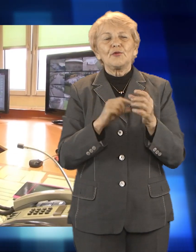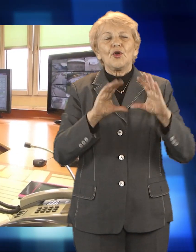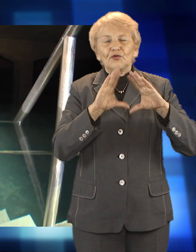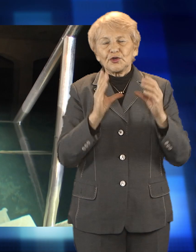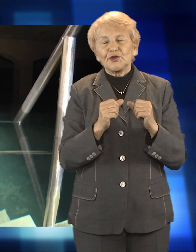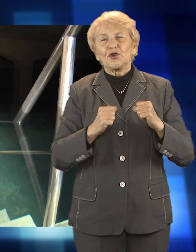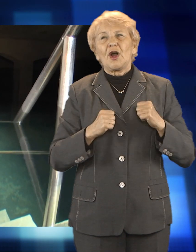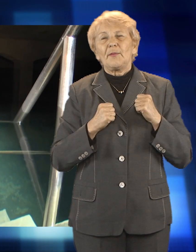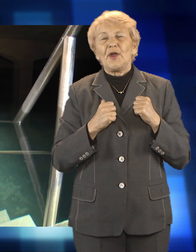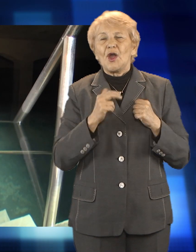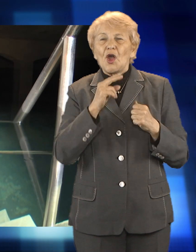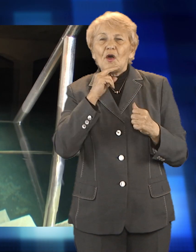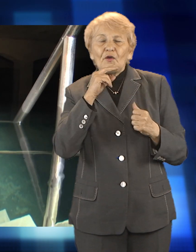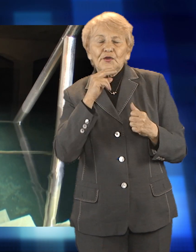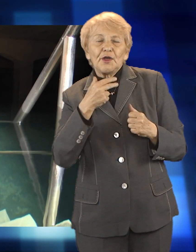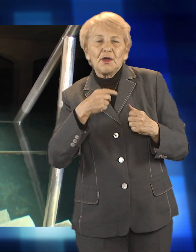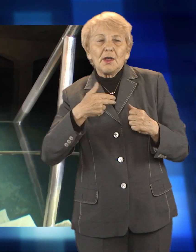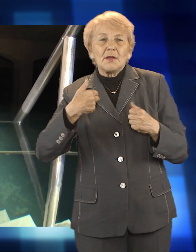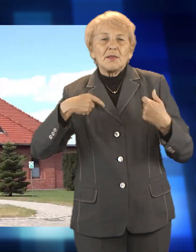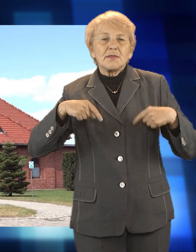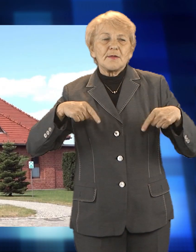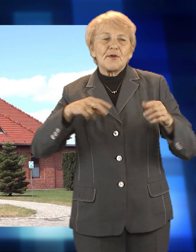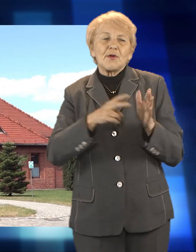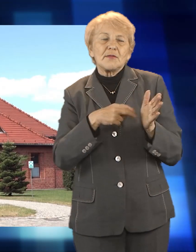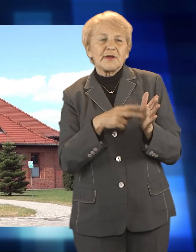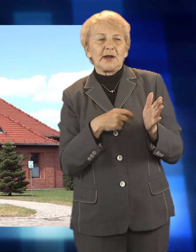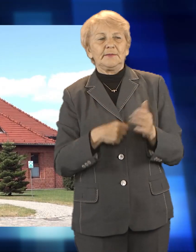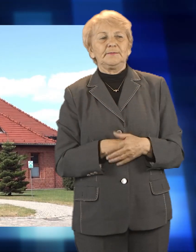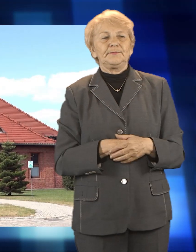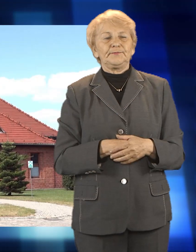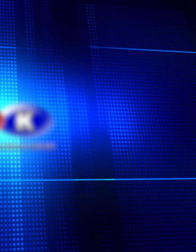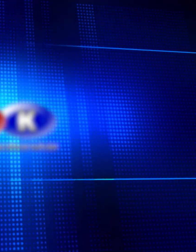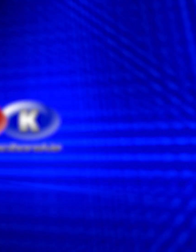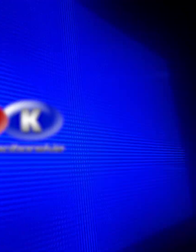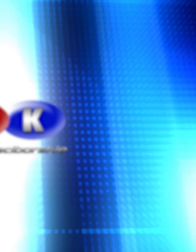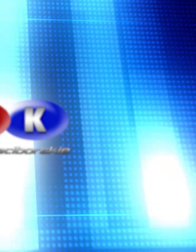jakość dostarczanej wody, bo raciborski zakład na bieżąco monitoruje jej parametry.